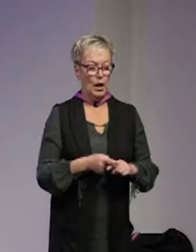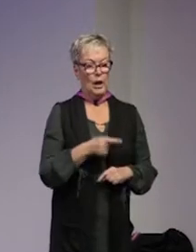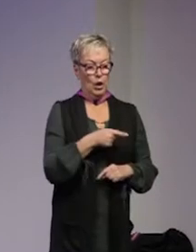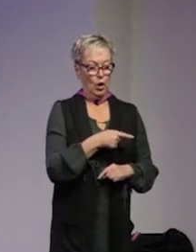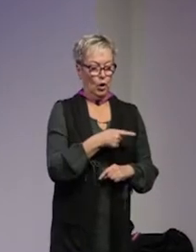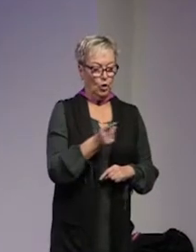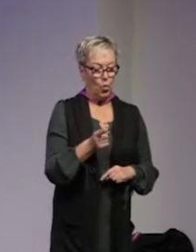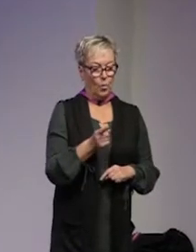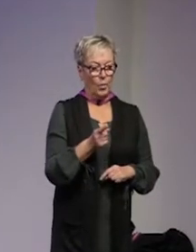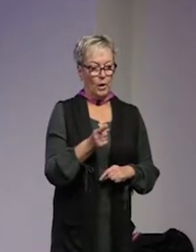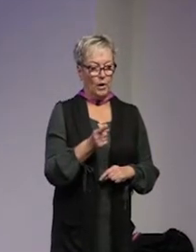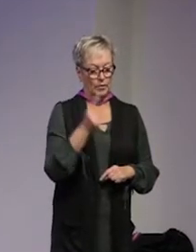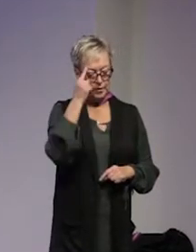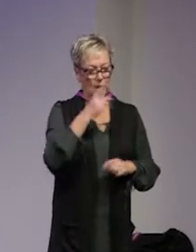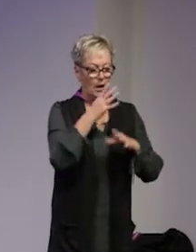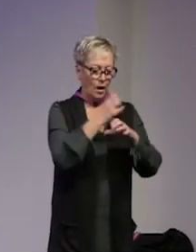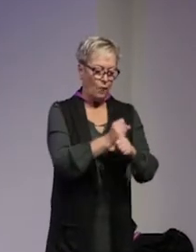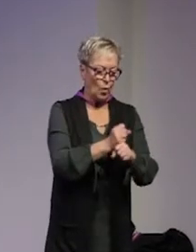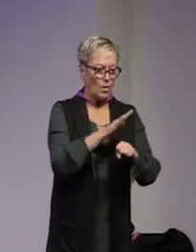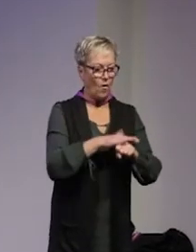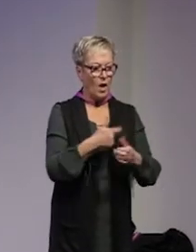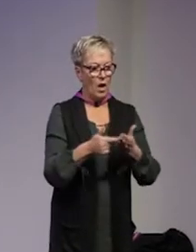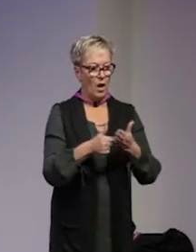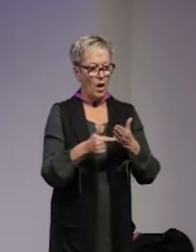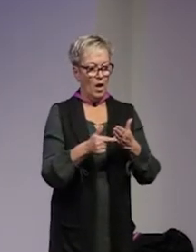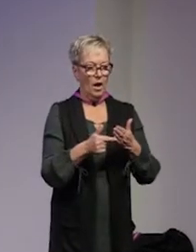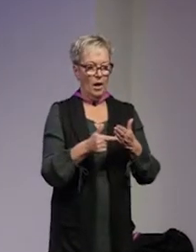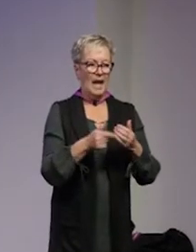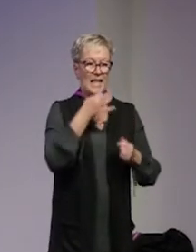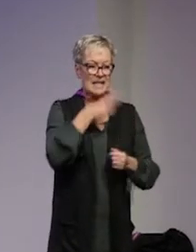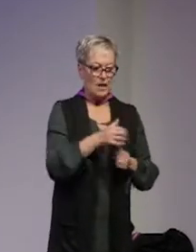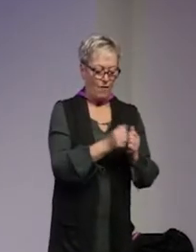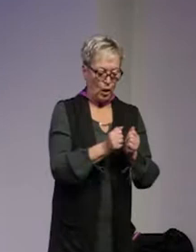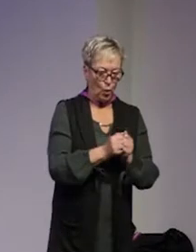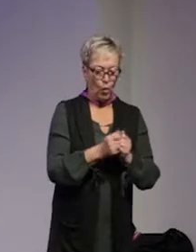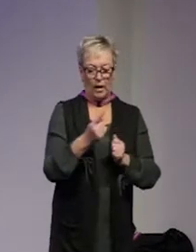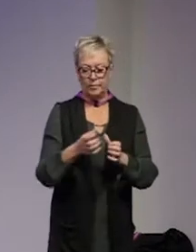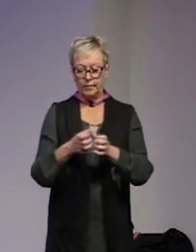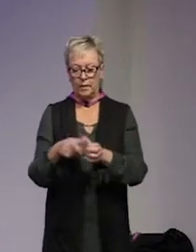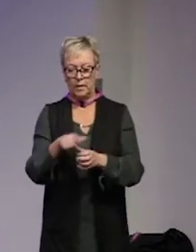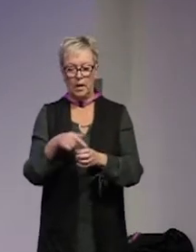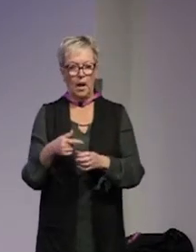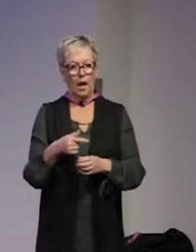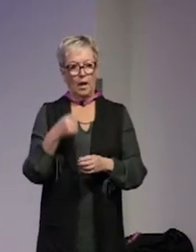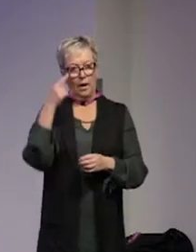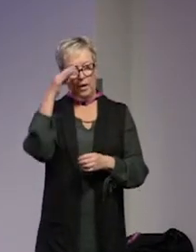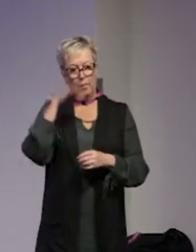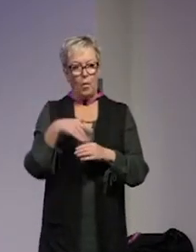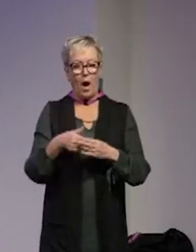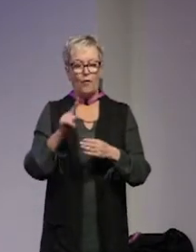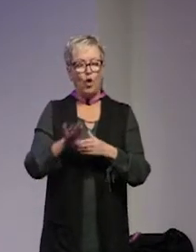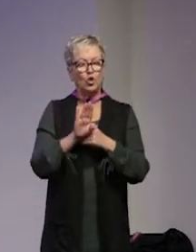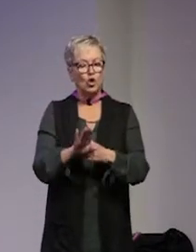som tenderar att fokusera på vad man skulle kunna kalla riskfaktorer och ett annat gäng som fokuserar mer på vad man skulle kunna kalla